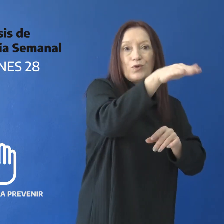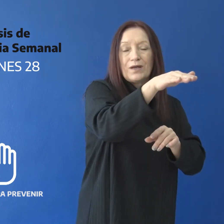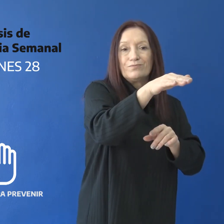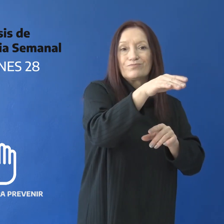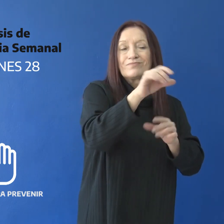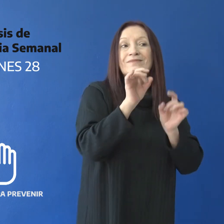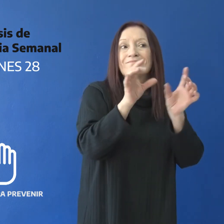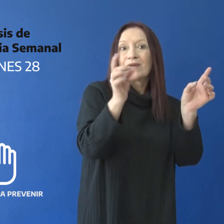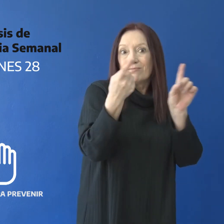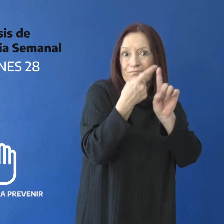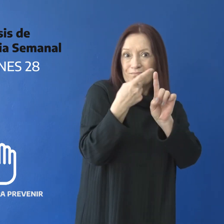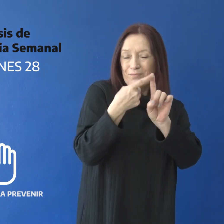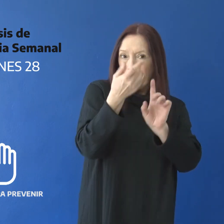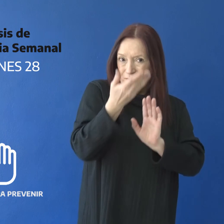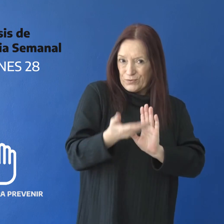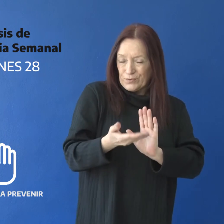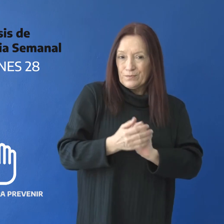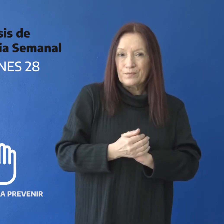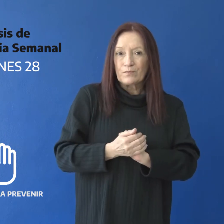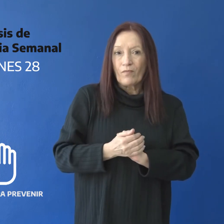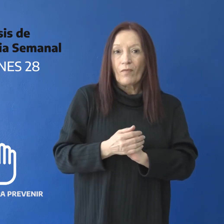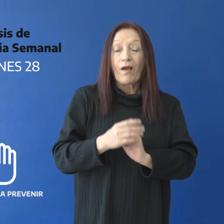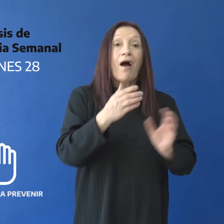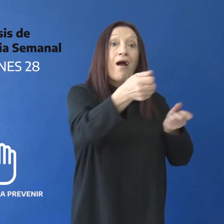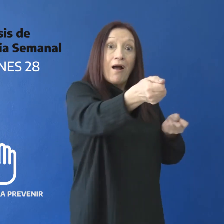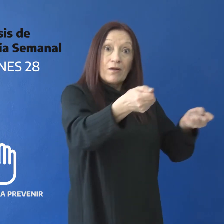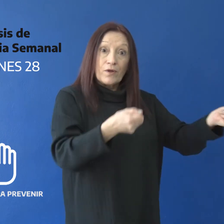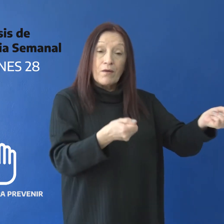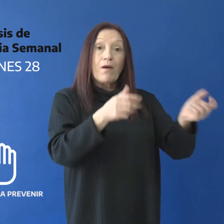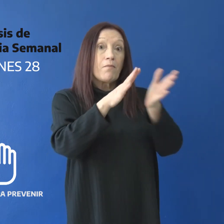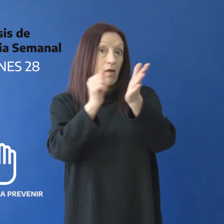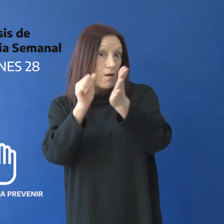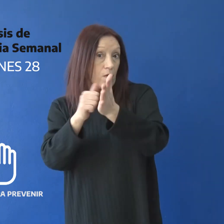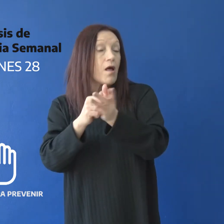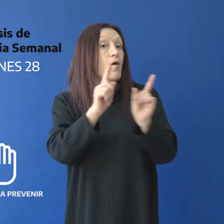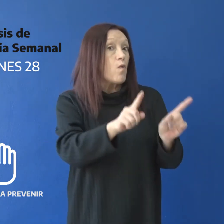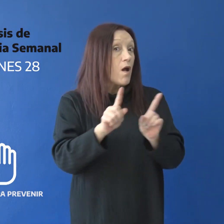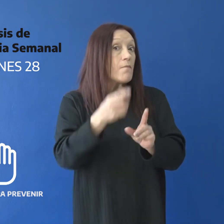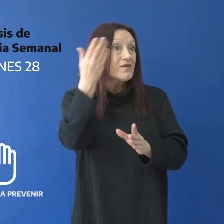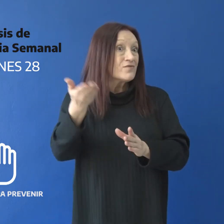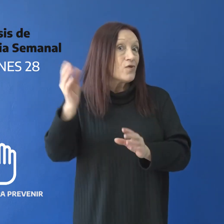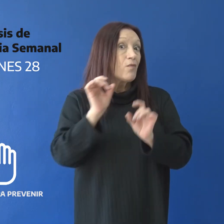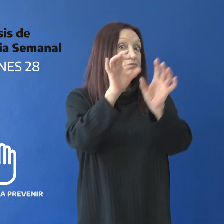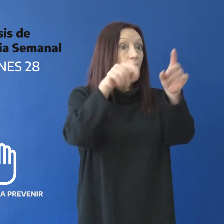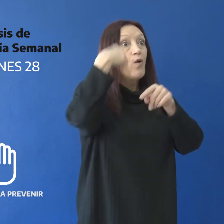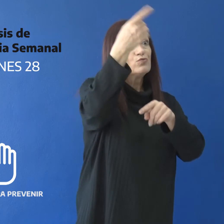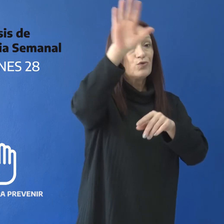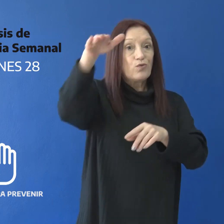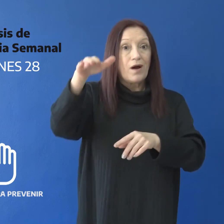localizado con un contacto estrecho Caleta Olivia Piedra Buena casos importados La media de edad